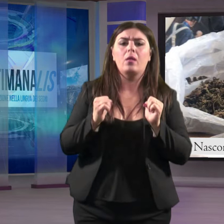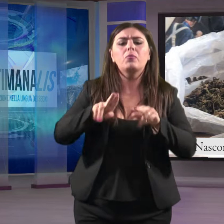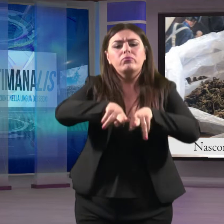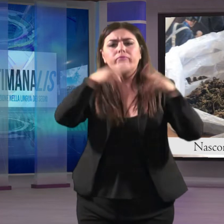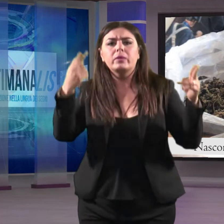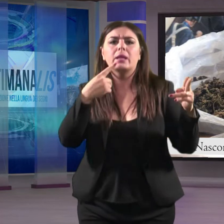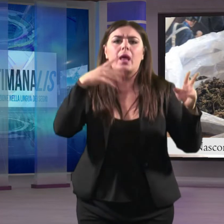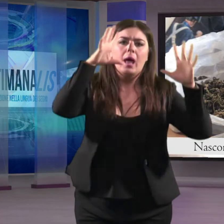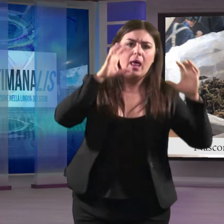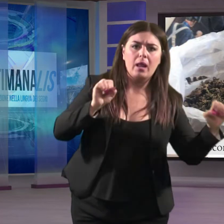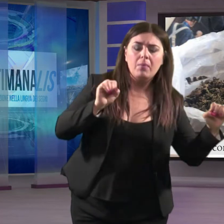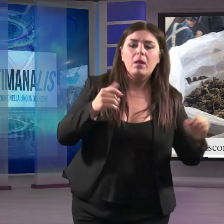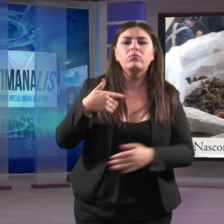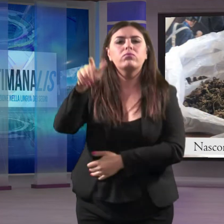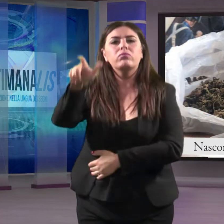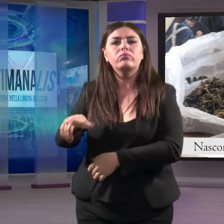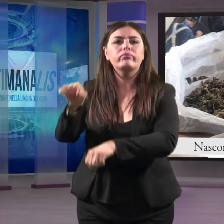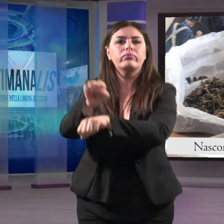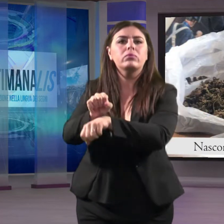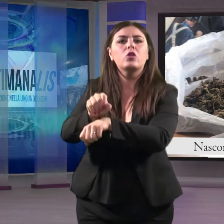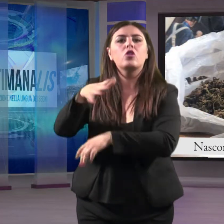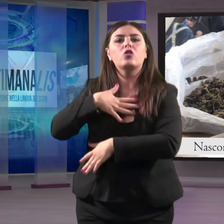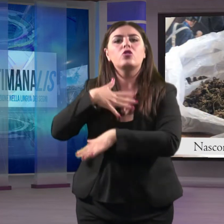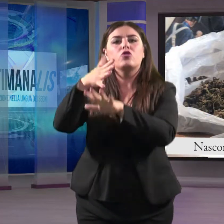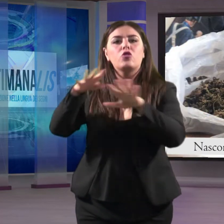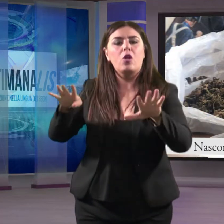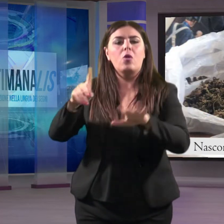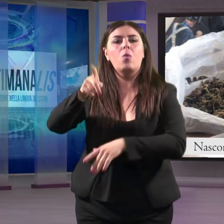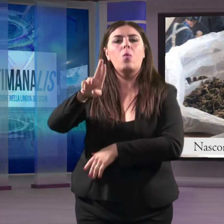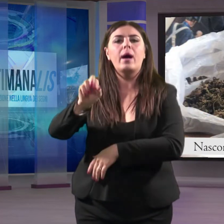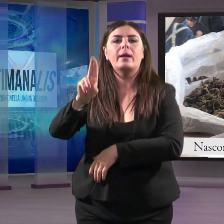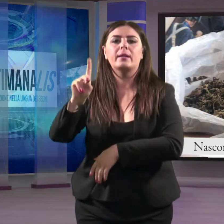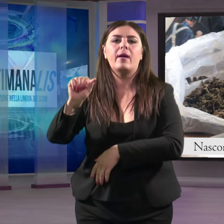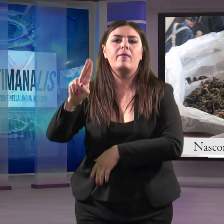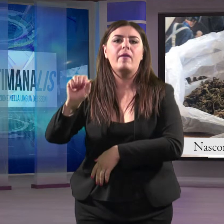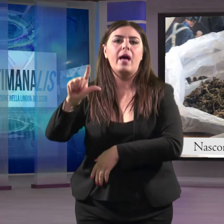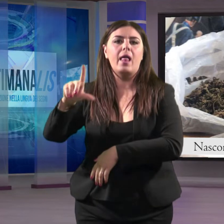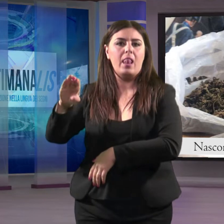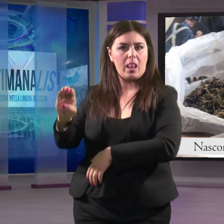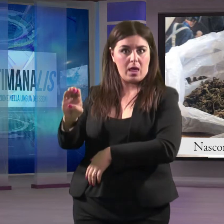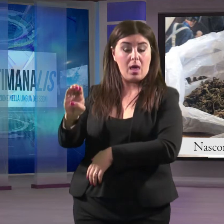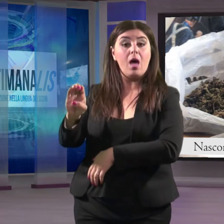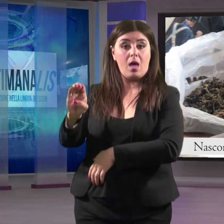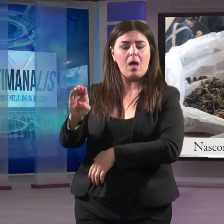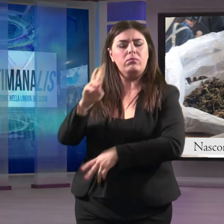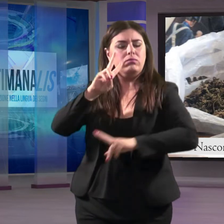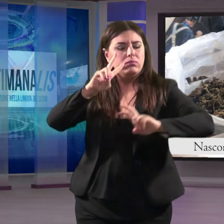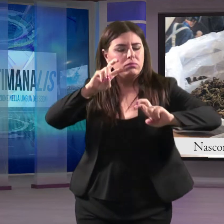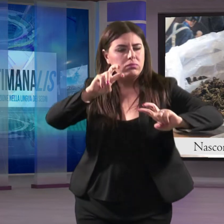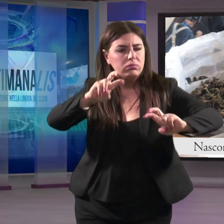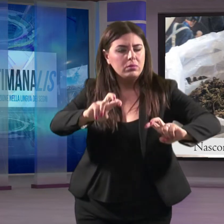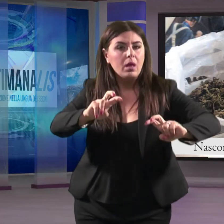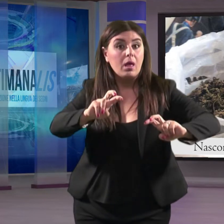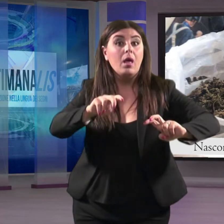carabinieri. Per un 19enne di guardavalle così sono scattate le manette. Durante la perquisizione i